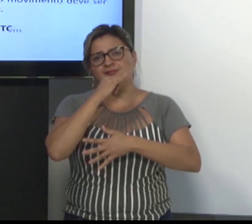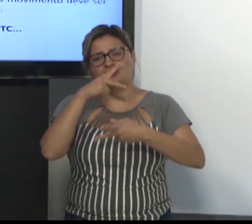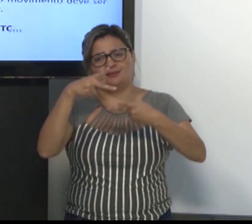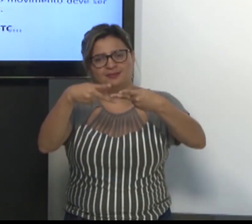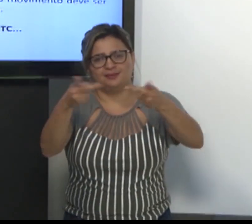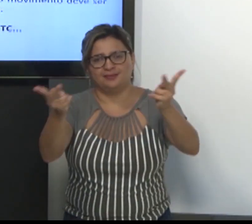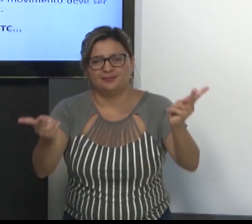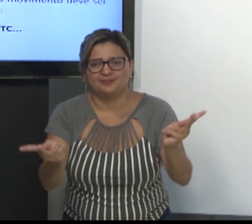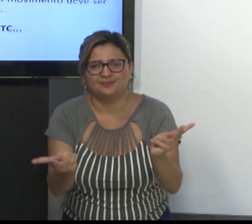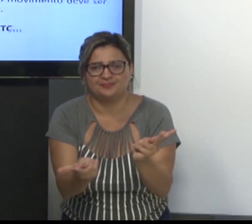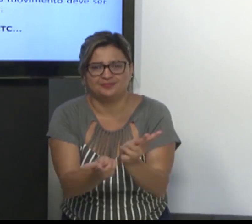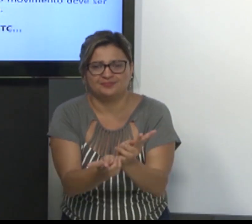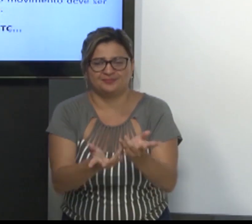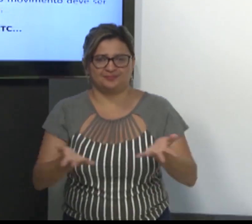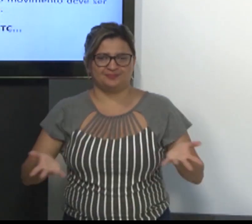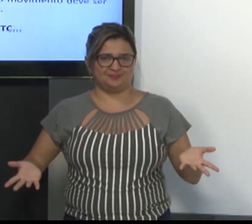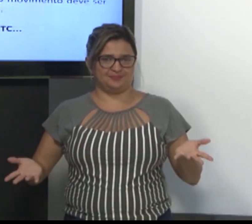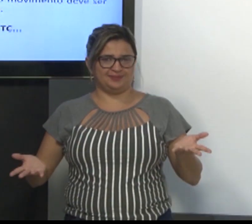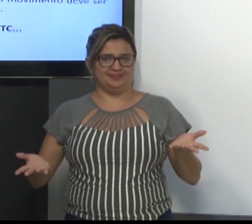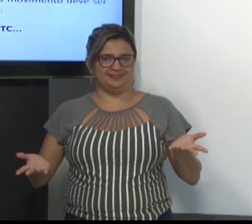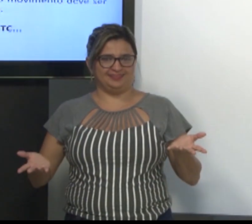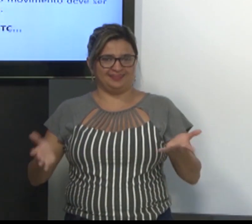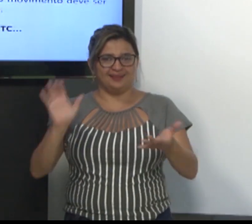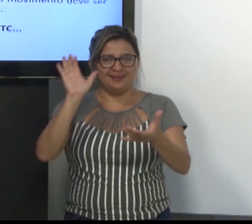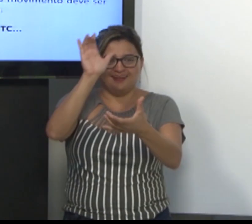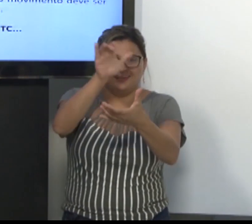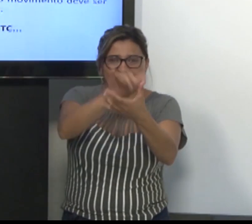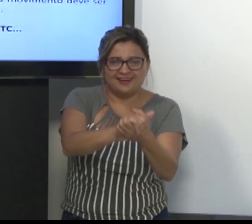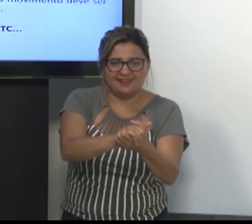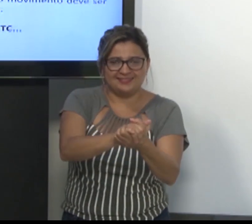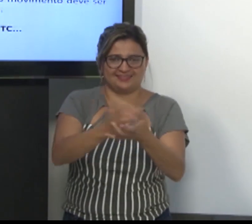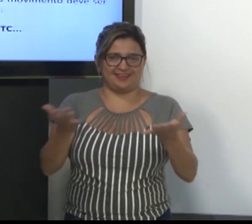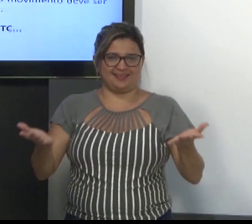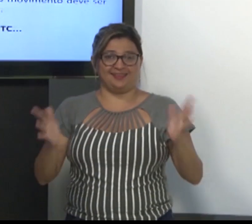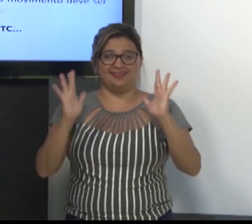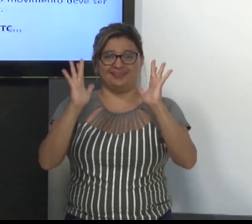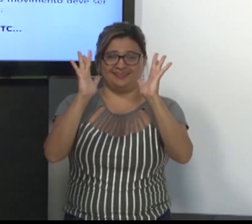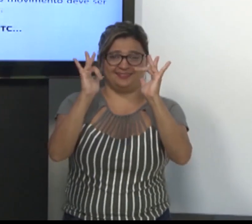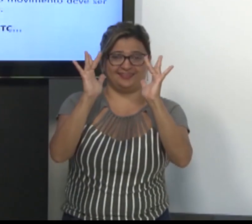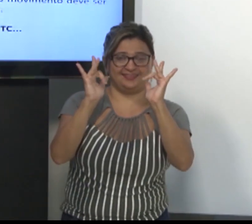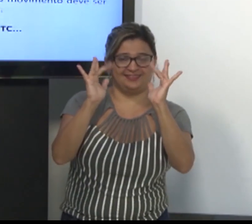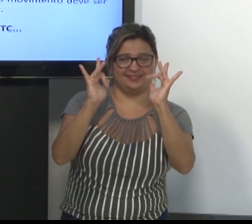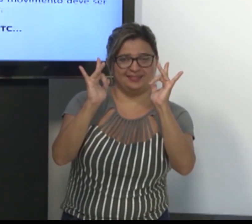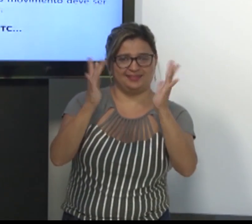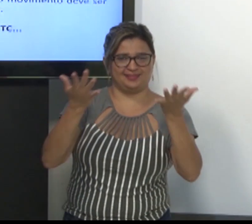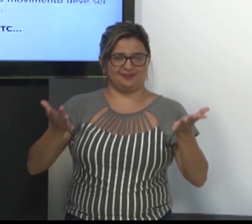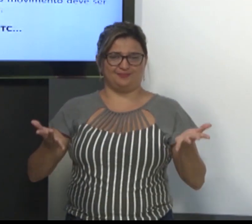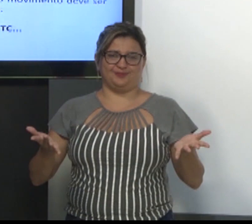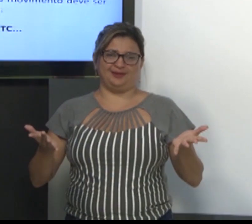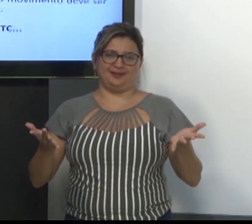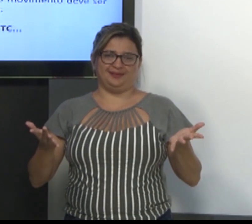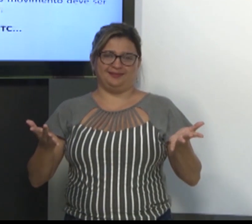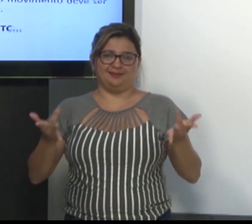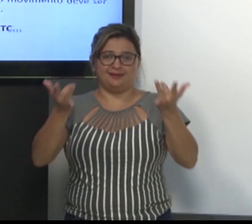configuração e o mesmo movimento. Existem vários sinais. Pizza, casar,